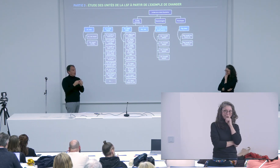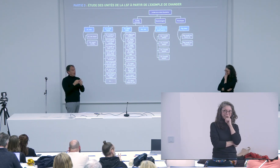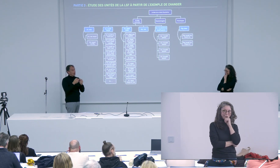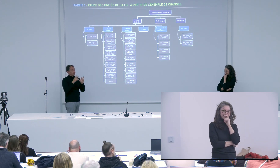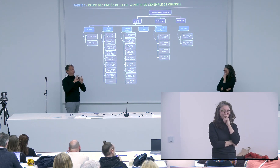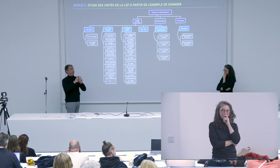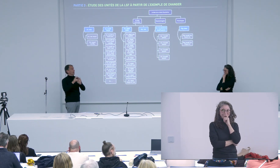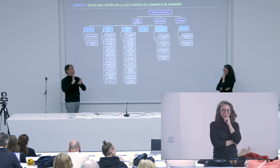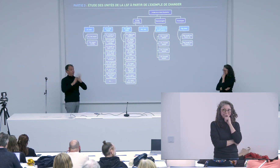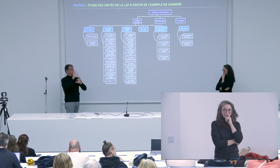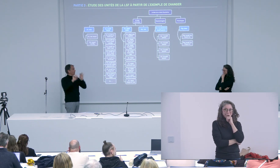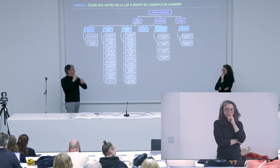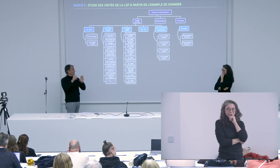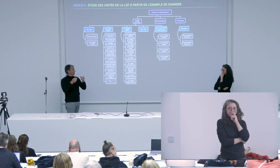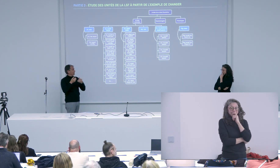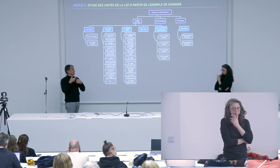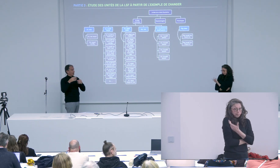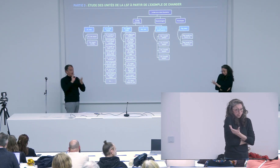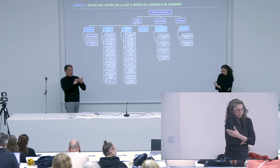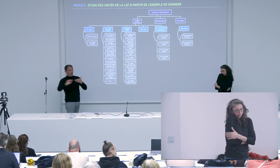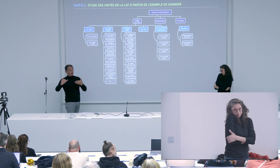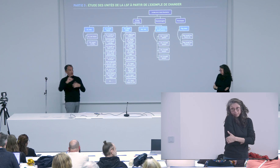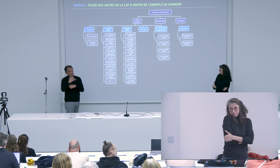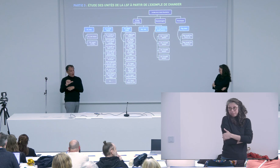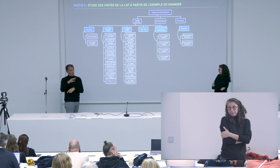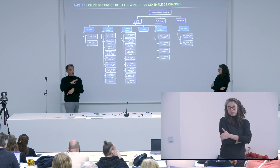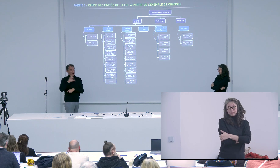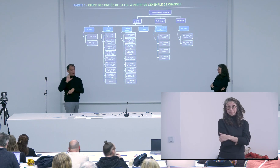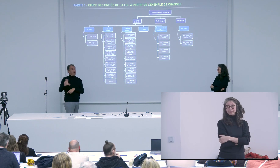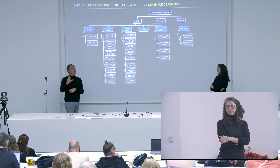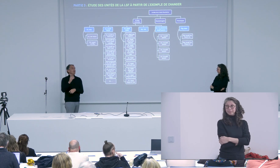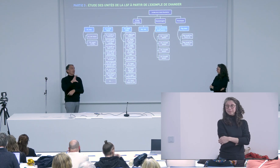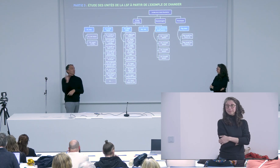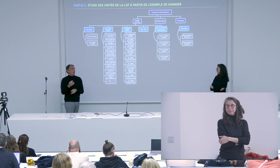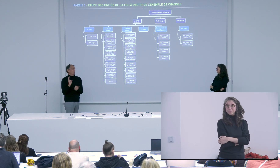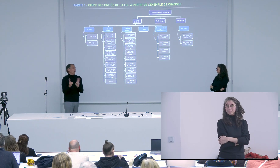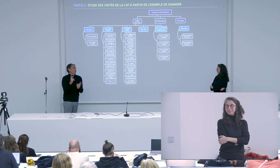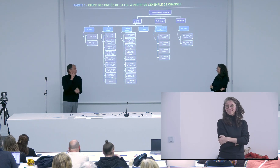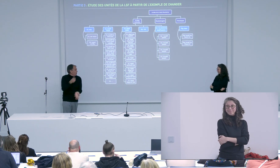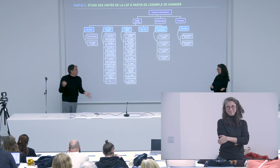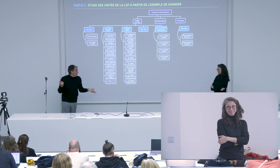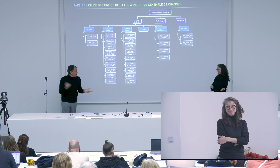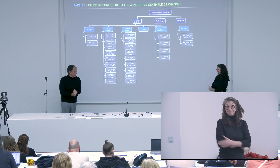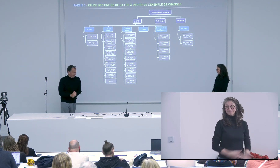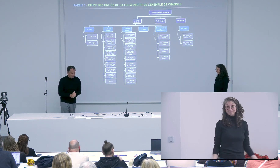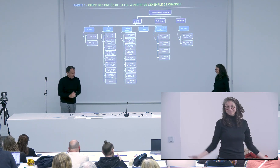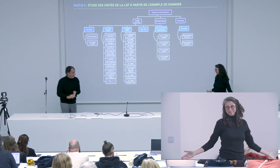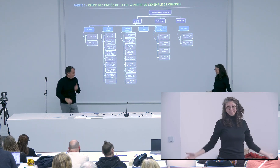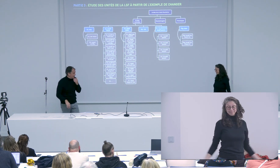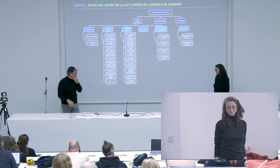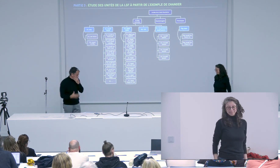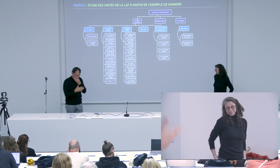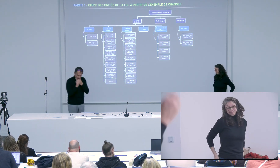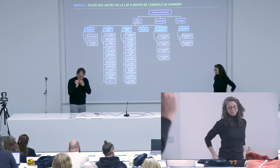il peut y avoir des outils supplémentaires qui vont permettre de mieux analyser et que si l'IA réalise les